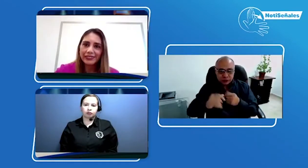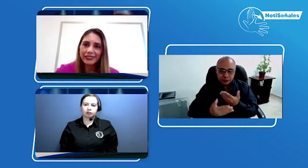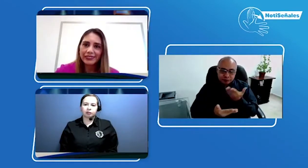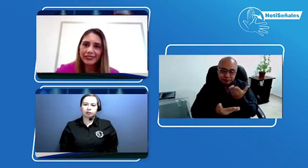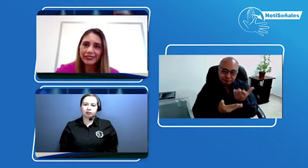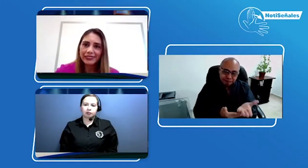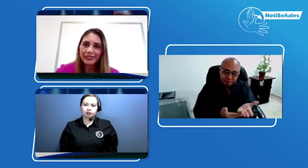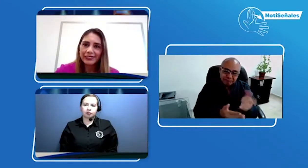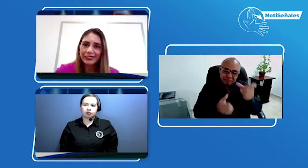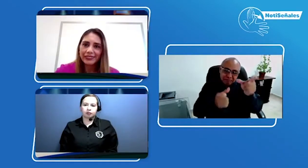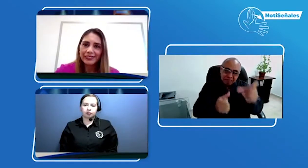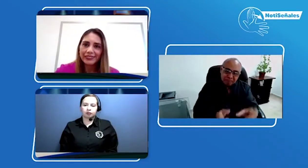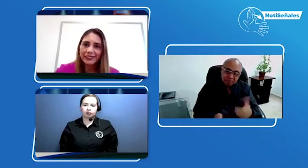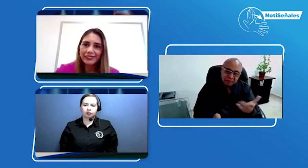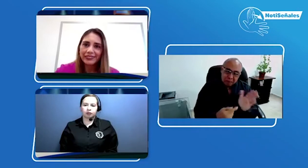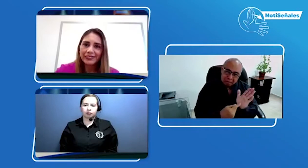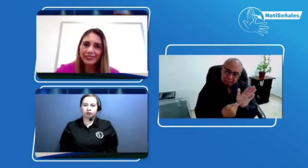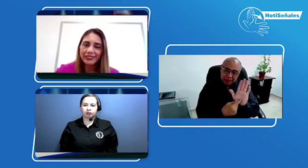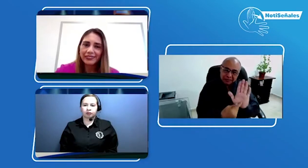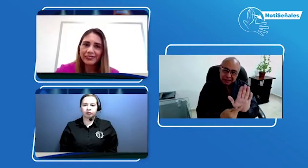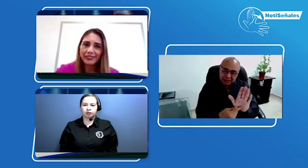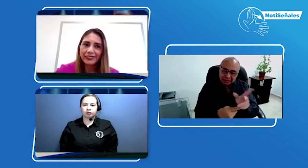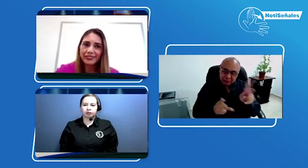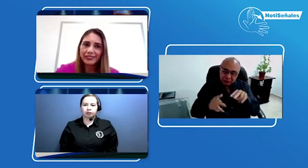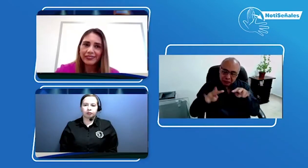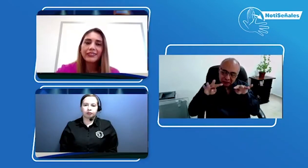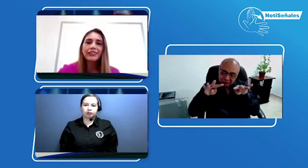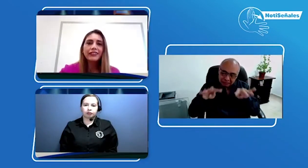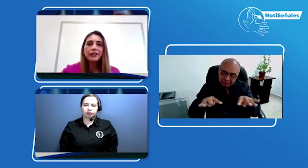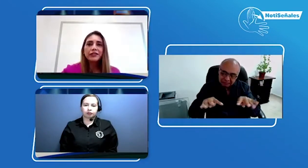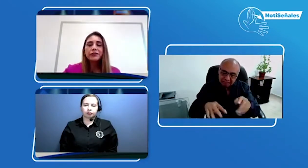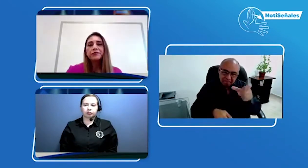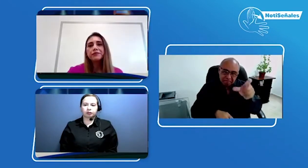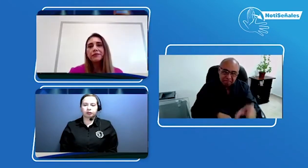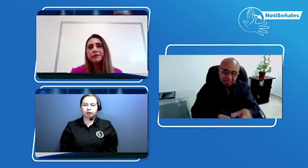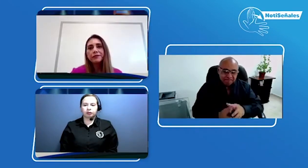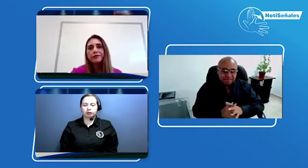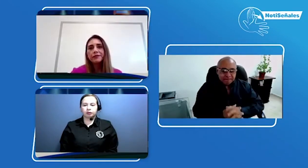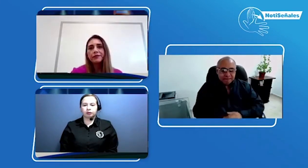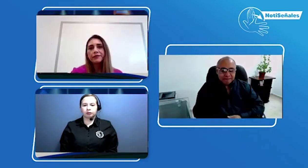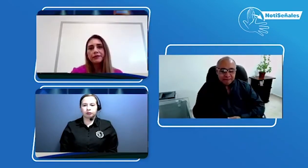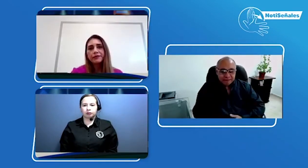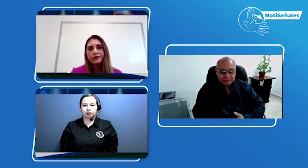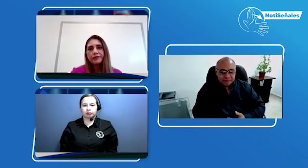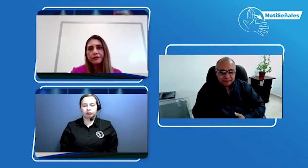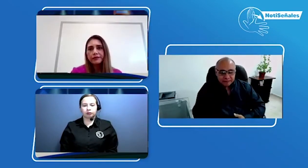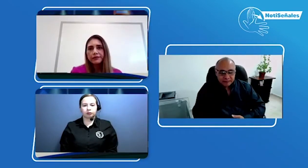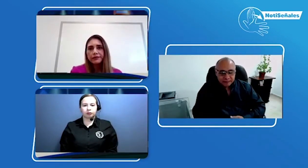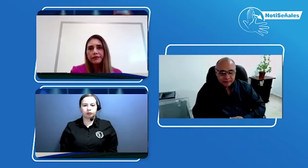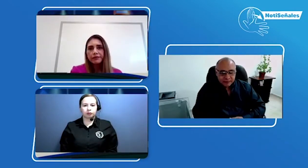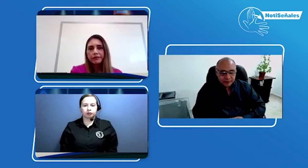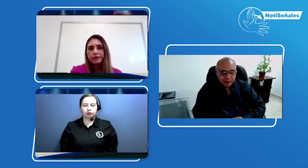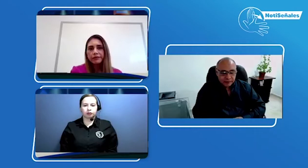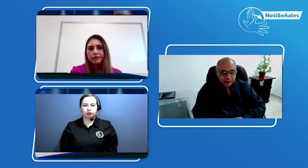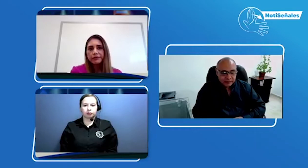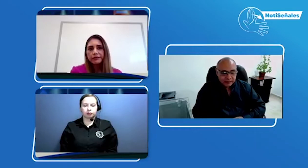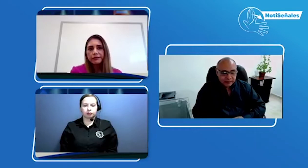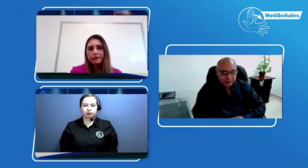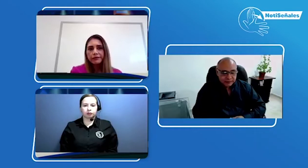entonces de, en este caso, de droguerías col subsidio y de cómo se está garantizando la accesibilidad para las